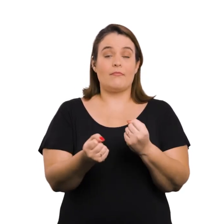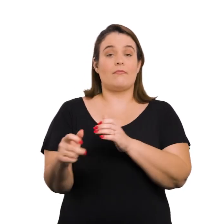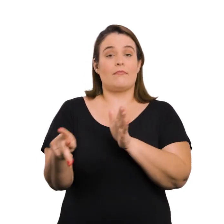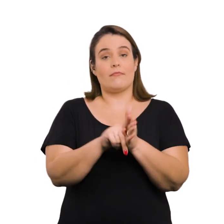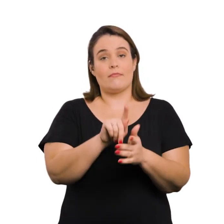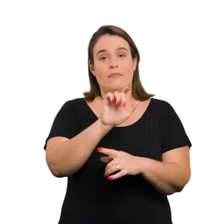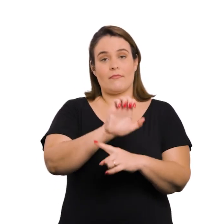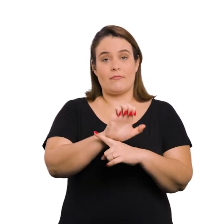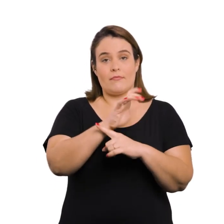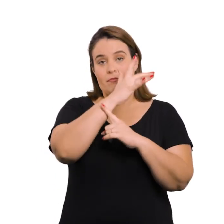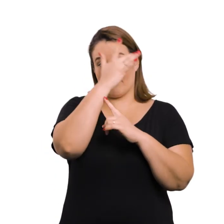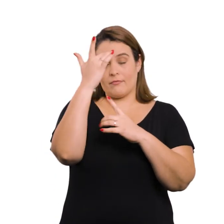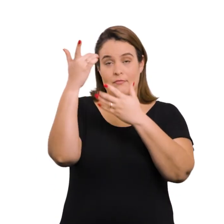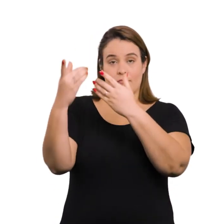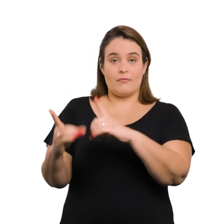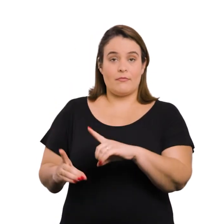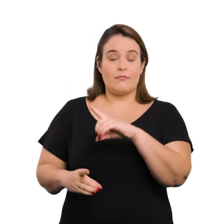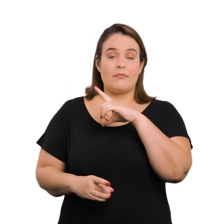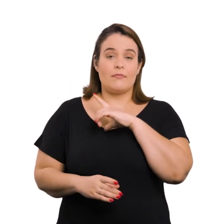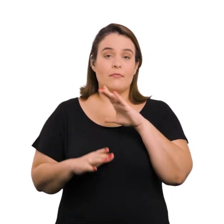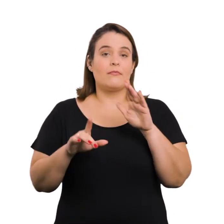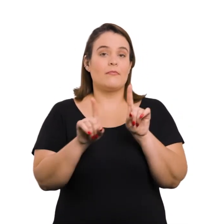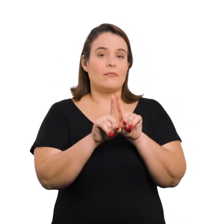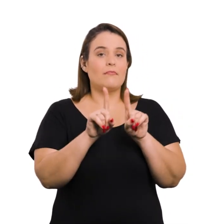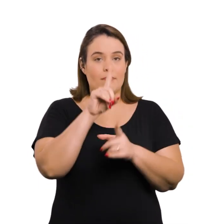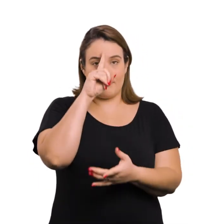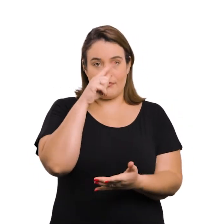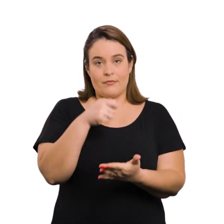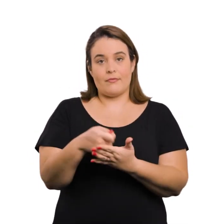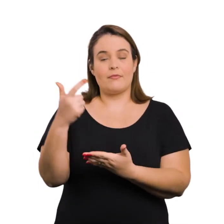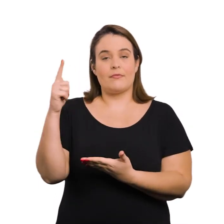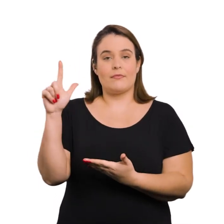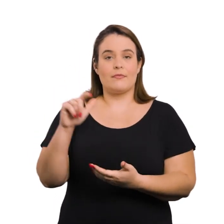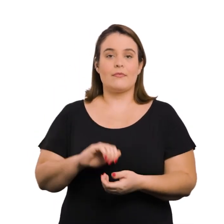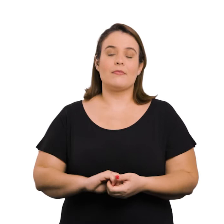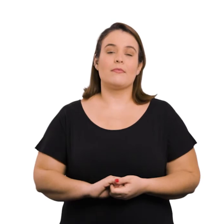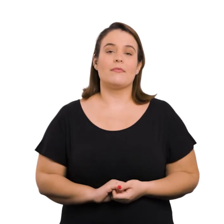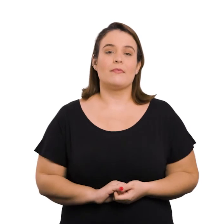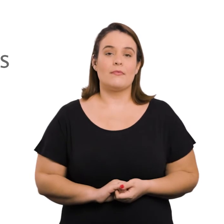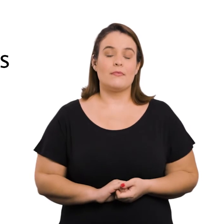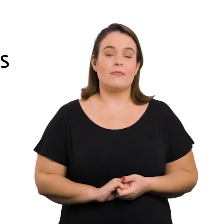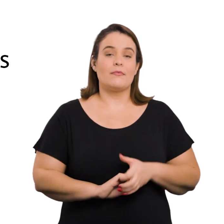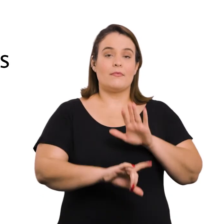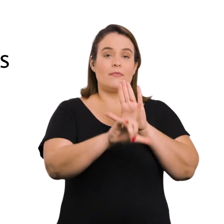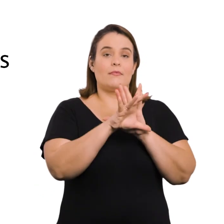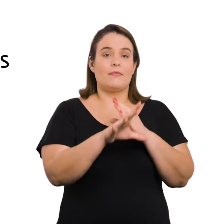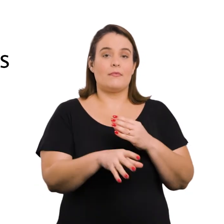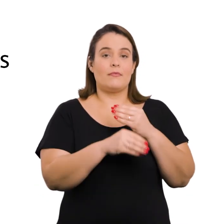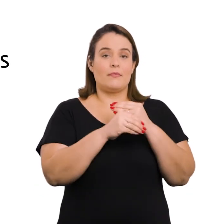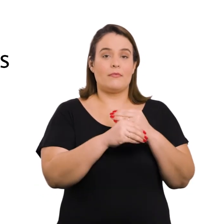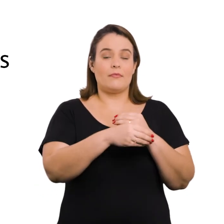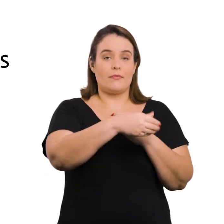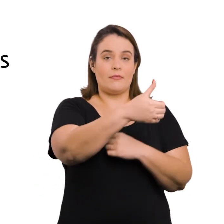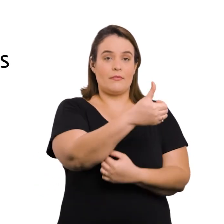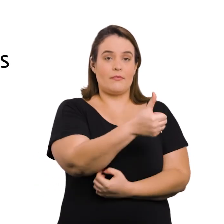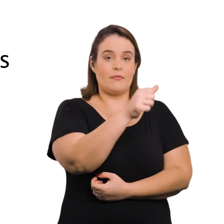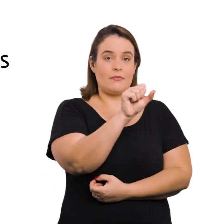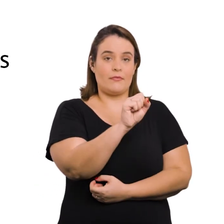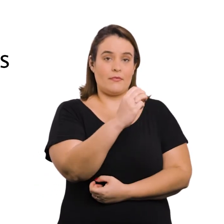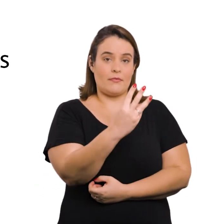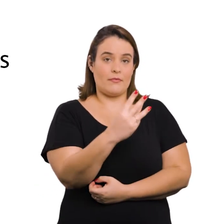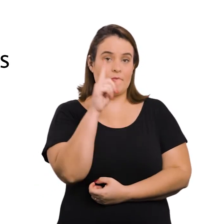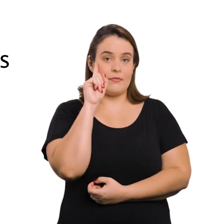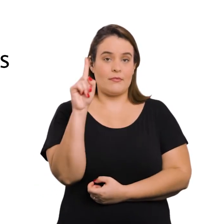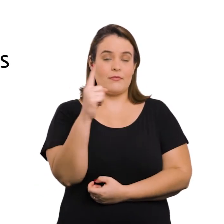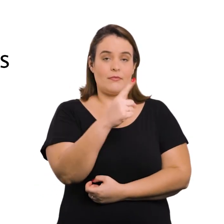estaduais à utilização de portadores de deficiências e estabelece outras providências. Lei Complementar nº